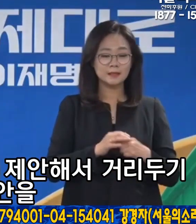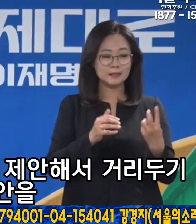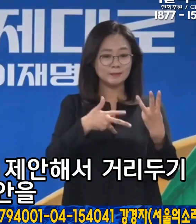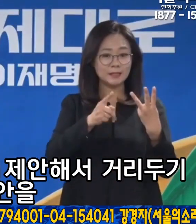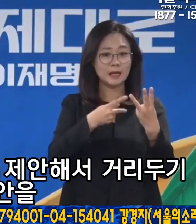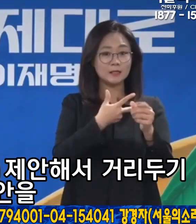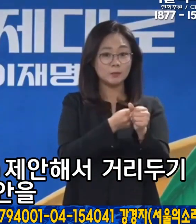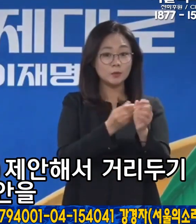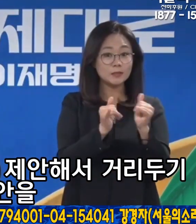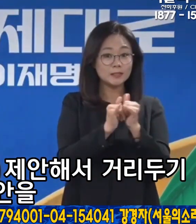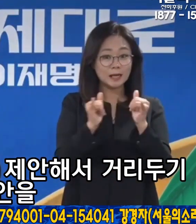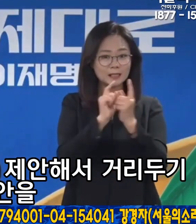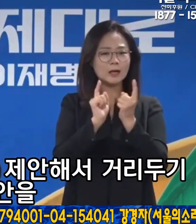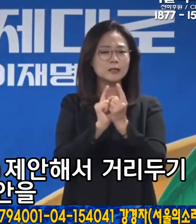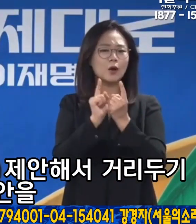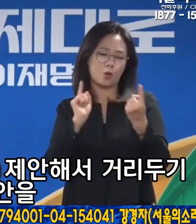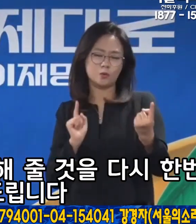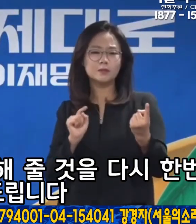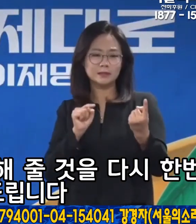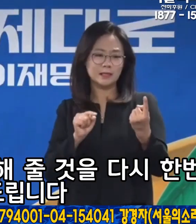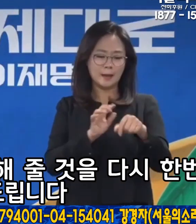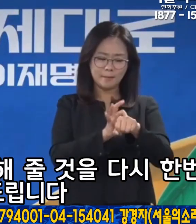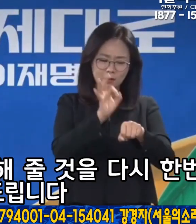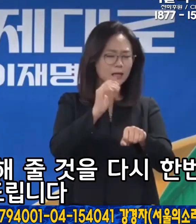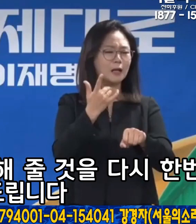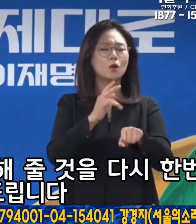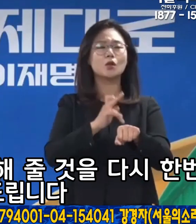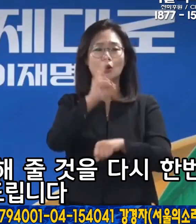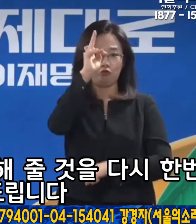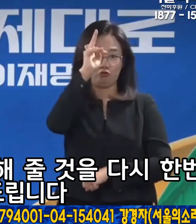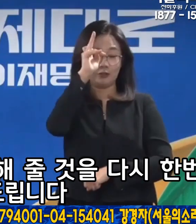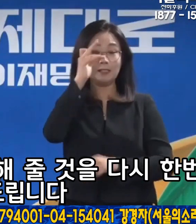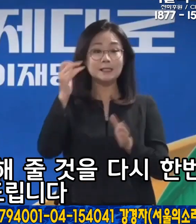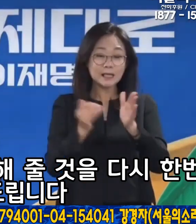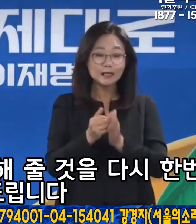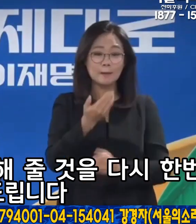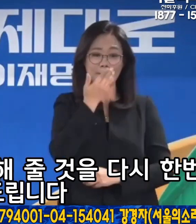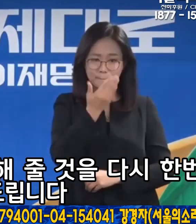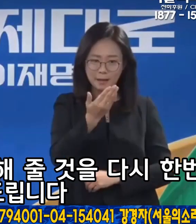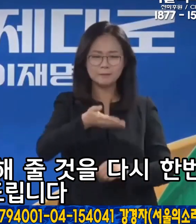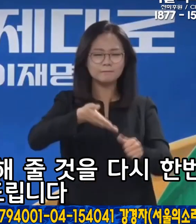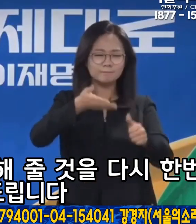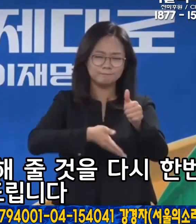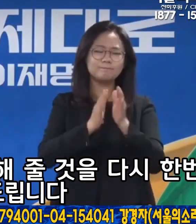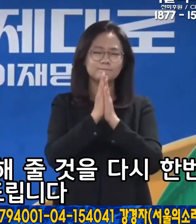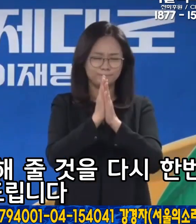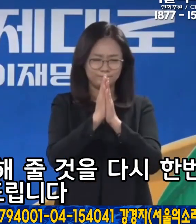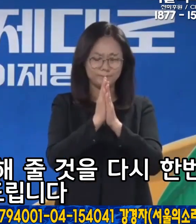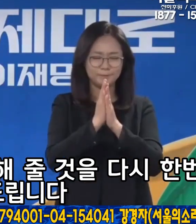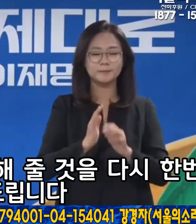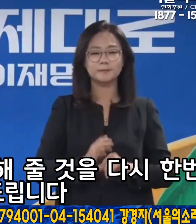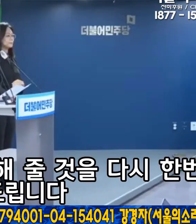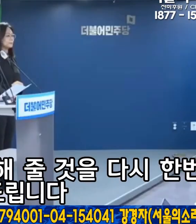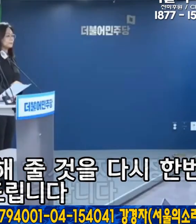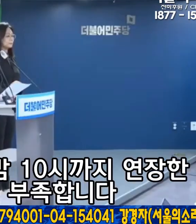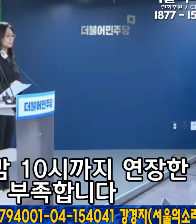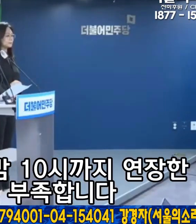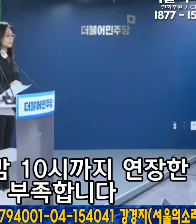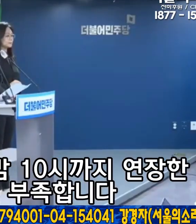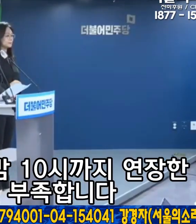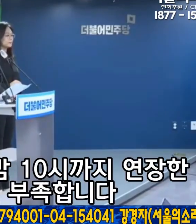3차 접종자에 한해서 거리 두기 제한을 밤 12시까지 완화해 줄 것을 다시 한번 요청드립니다.